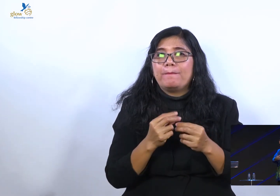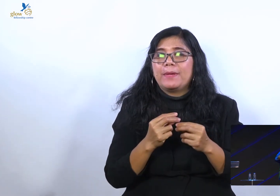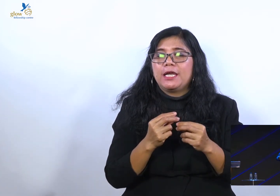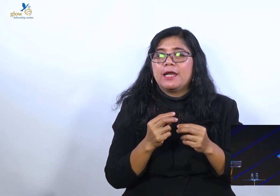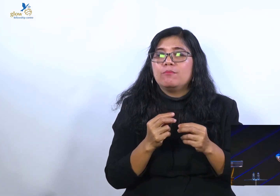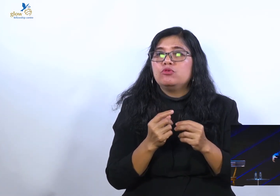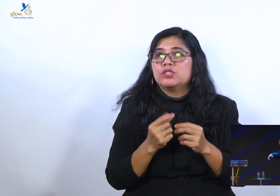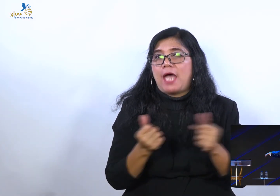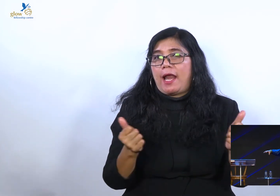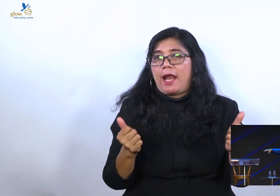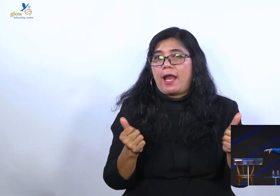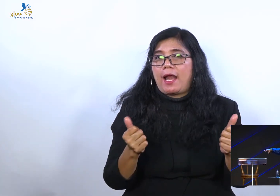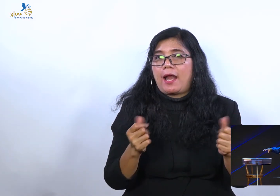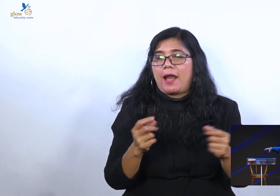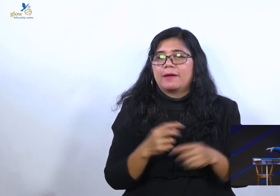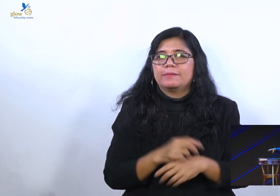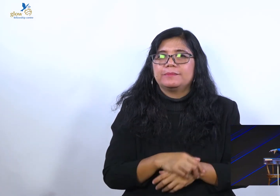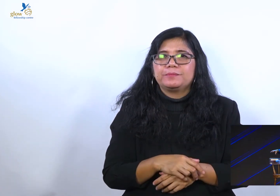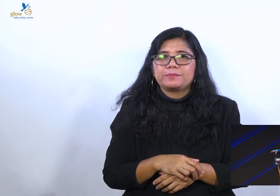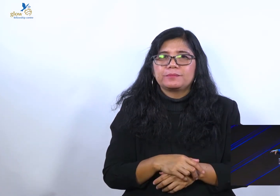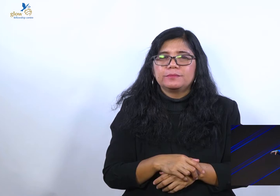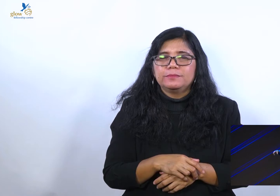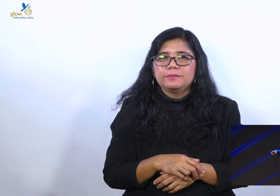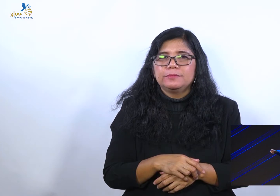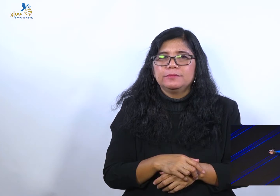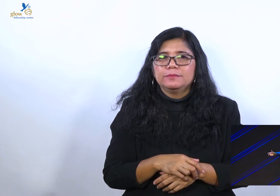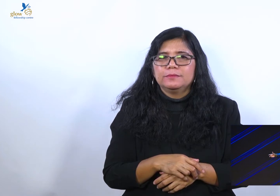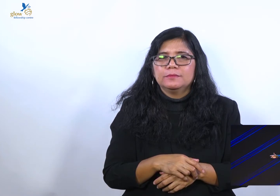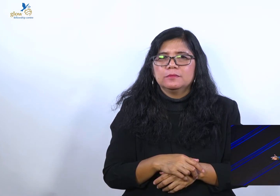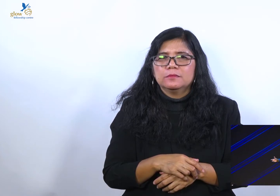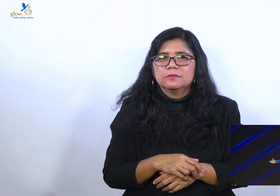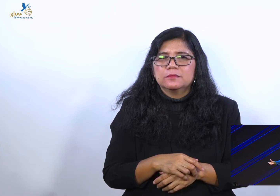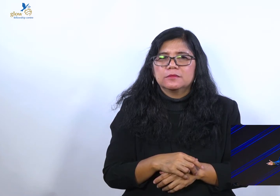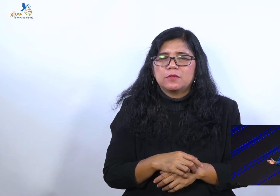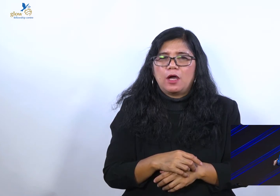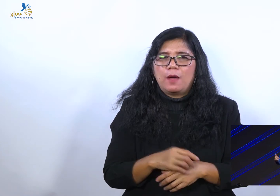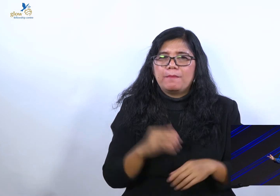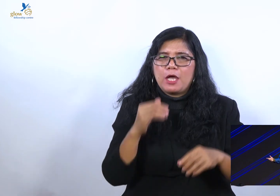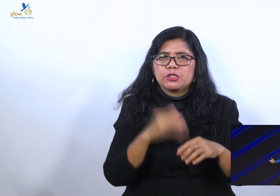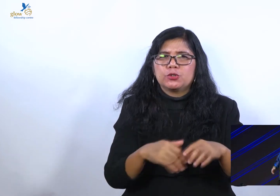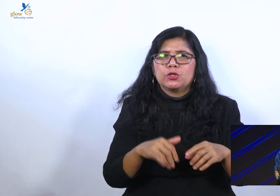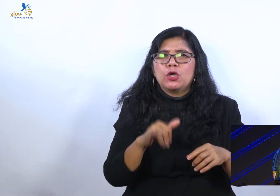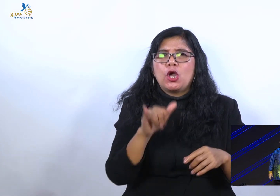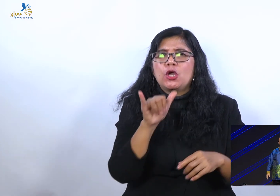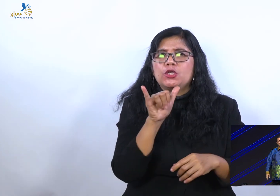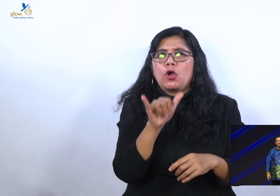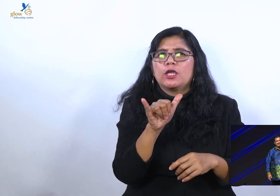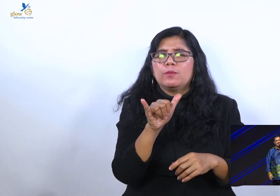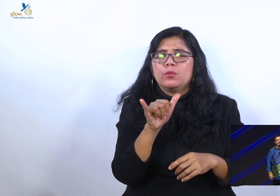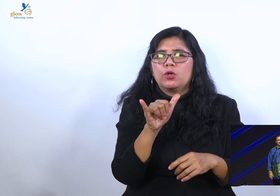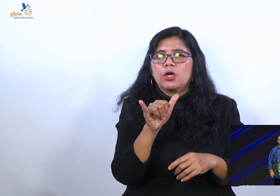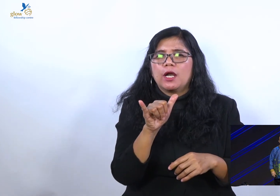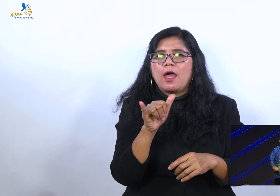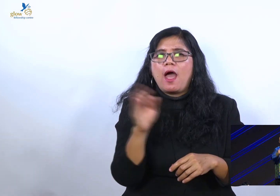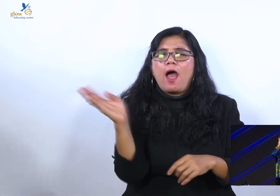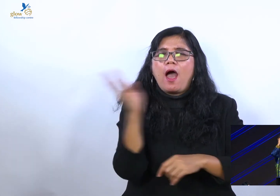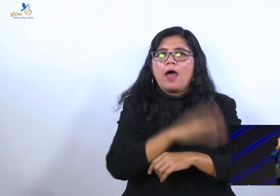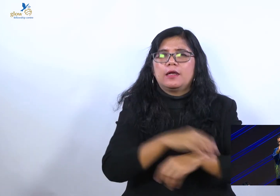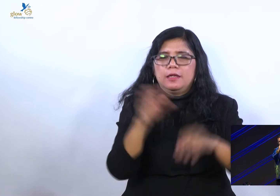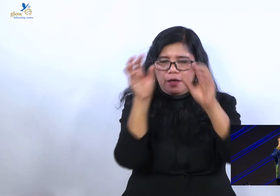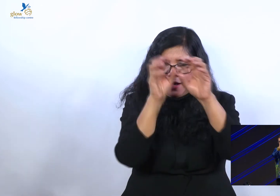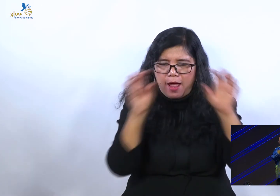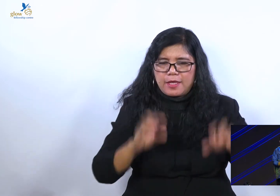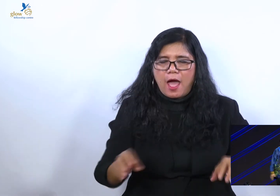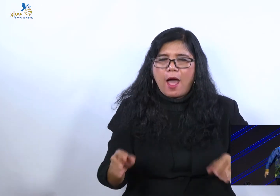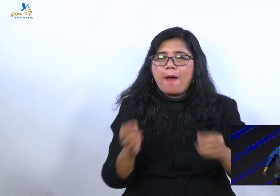Tetapi kemudian, masuk pada Yom Kippur, atau Hari Raya Pendamaian, yang kita